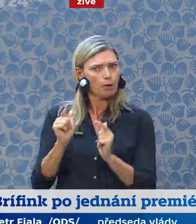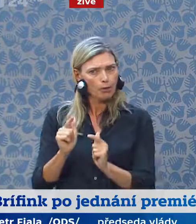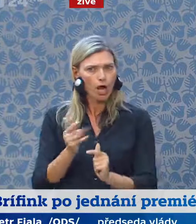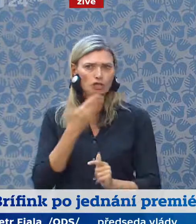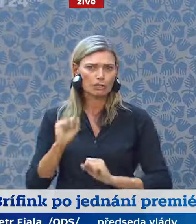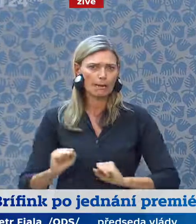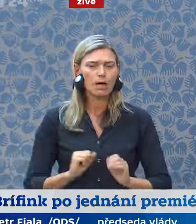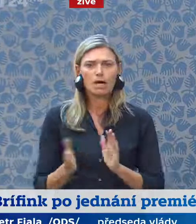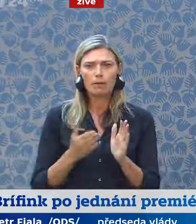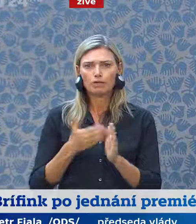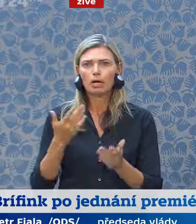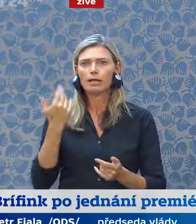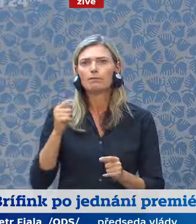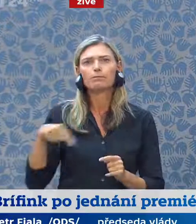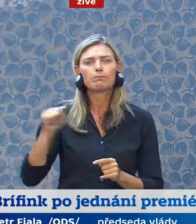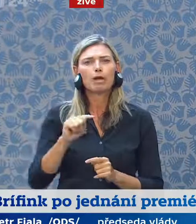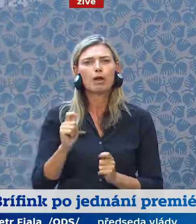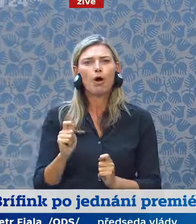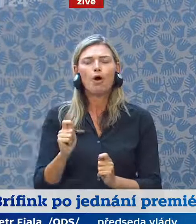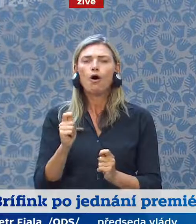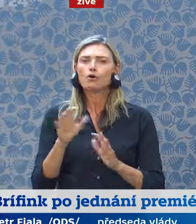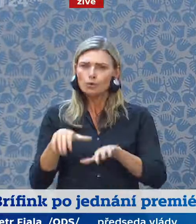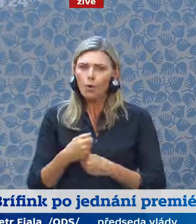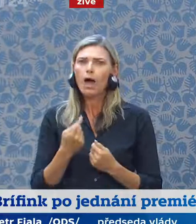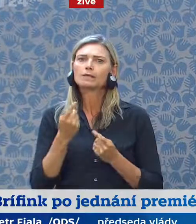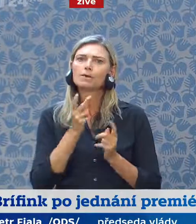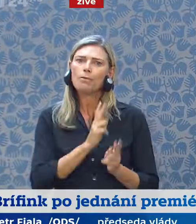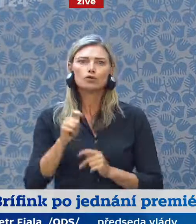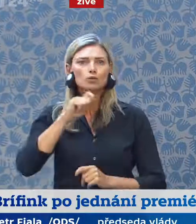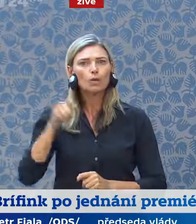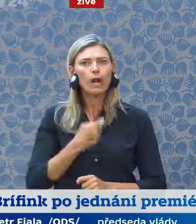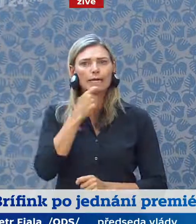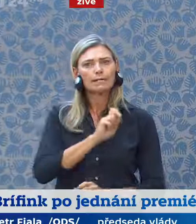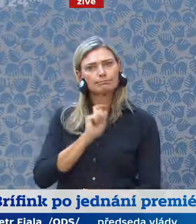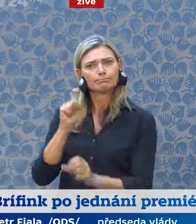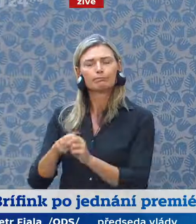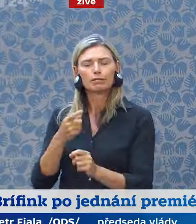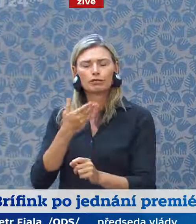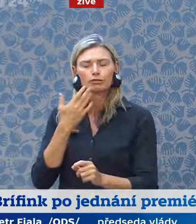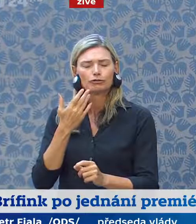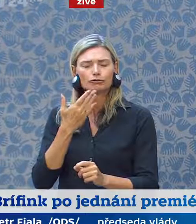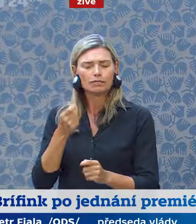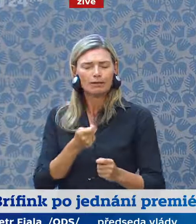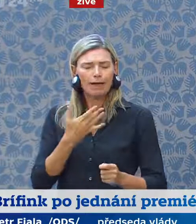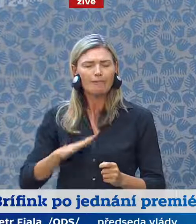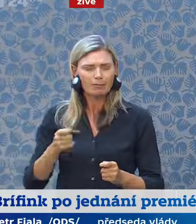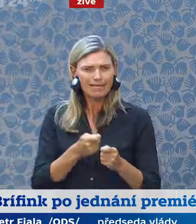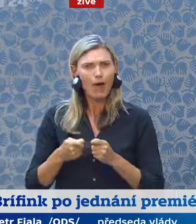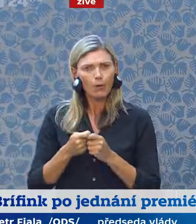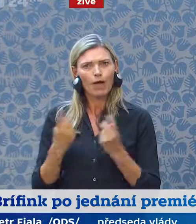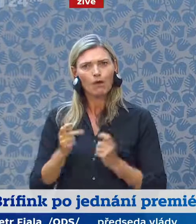například rychlé udělení kandidátského statusu Ukrajině. Bavili jsme se ale o dalších tématech, které